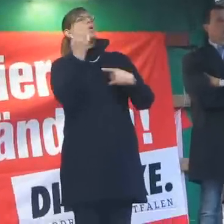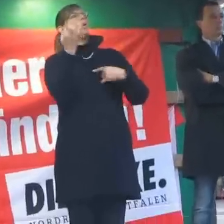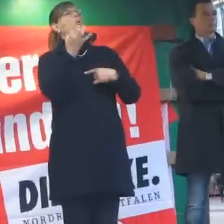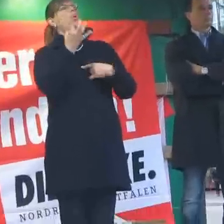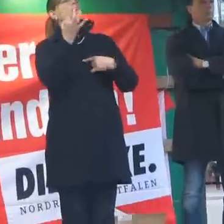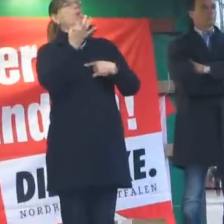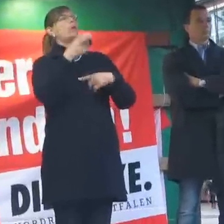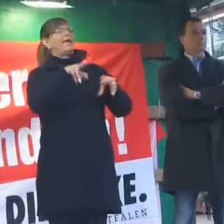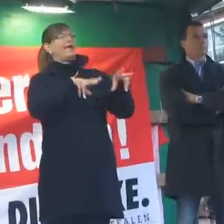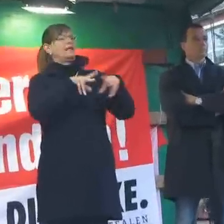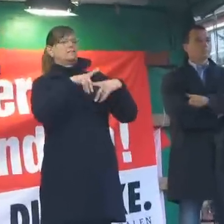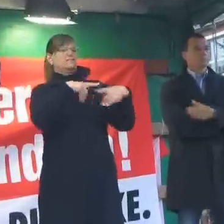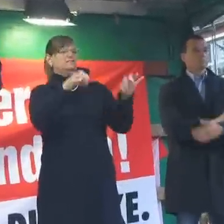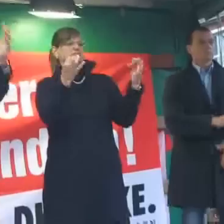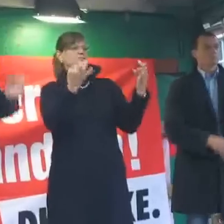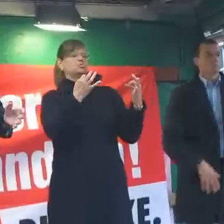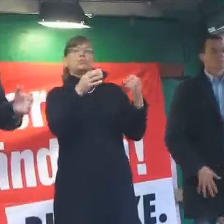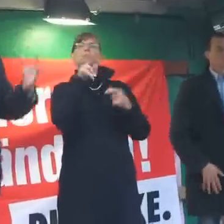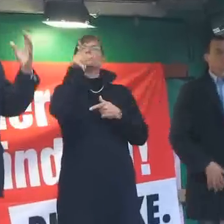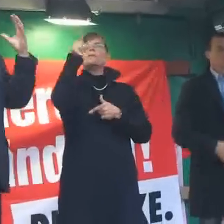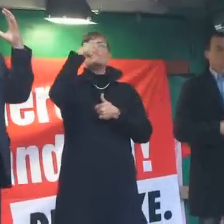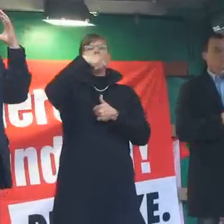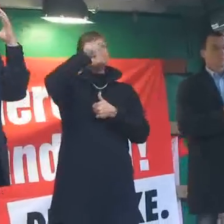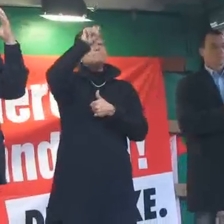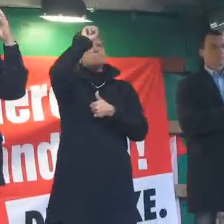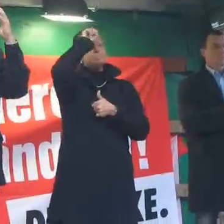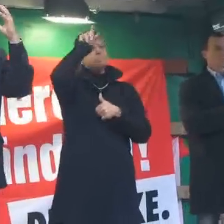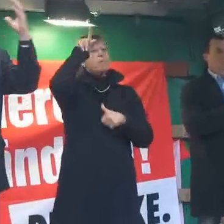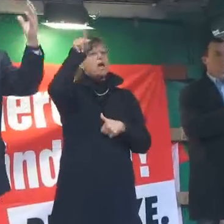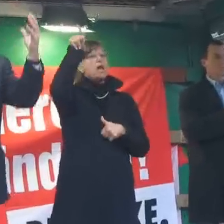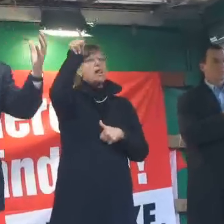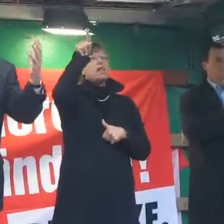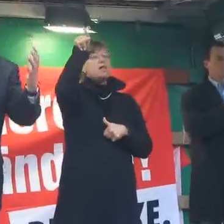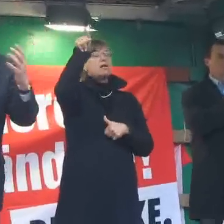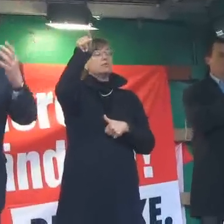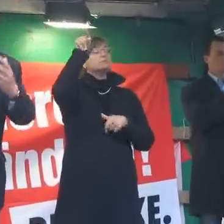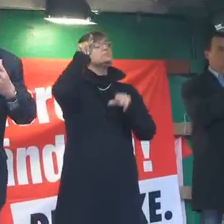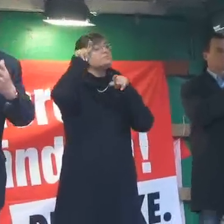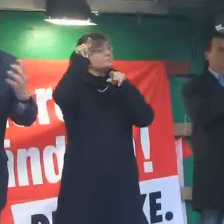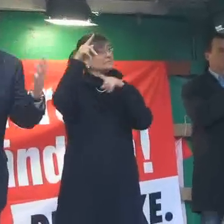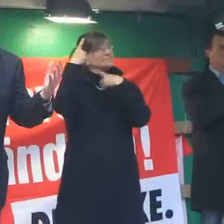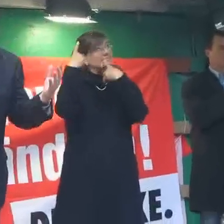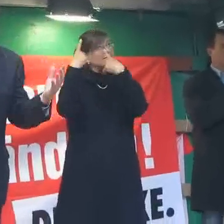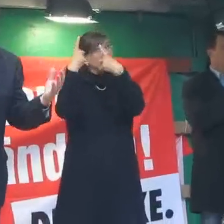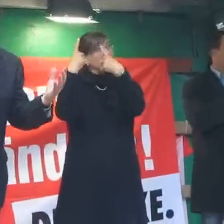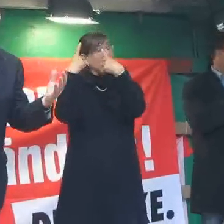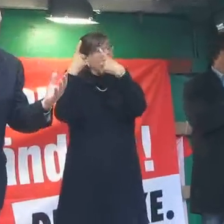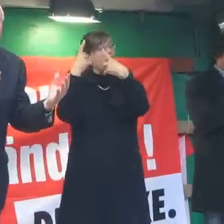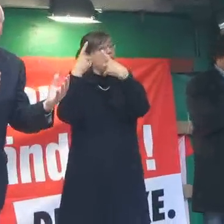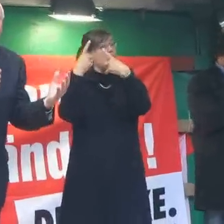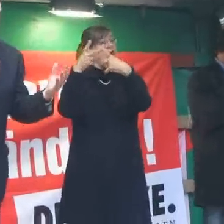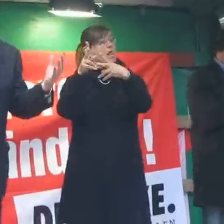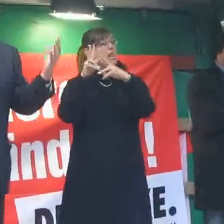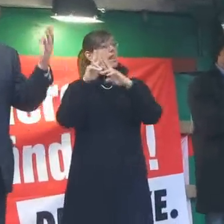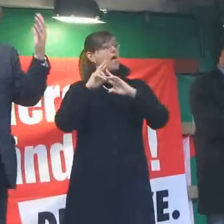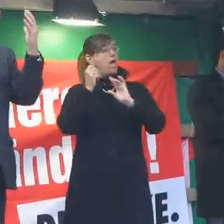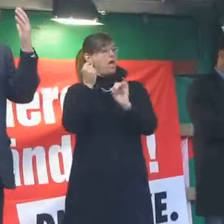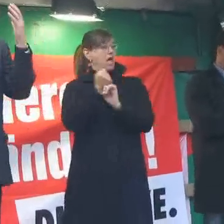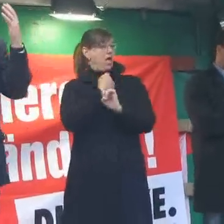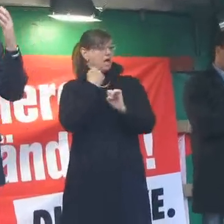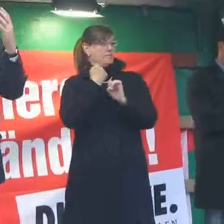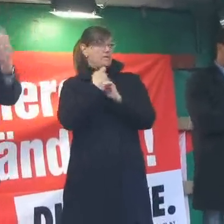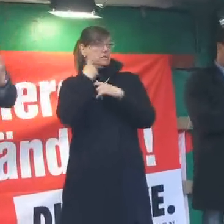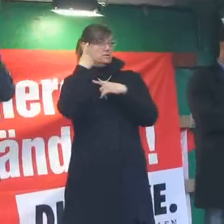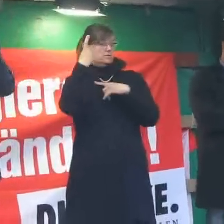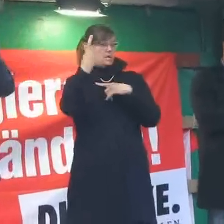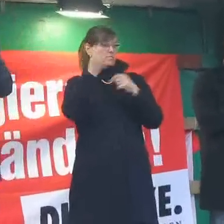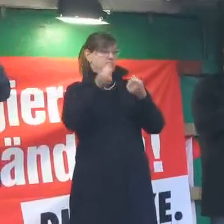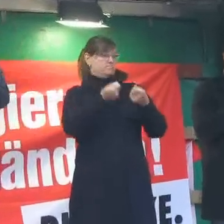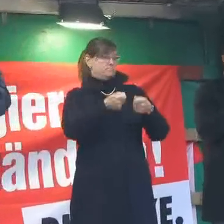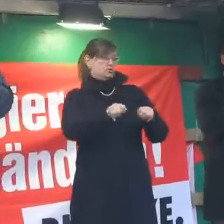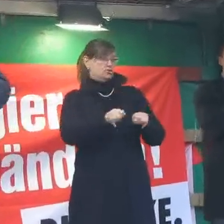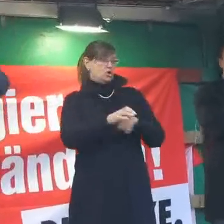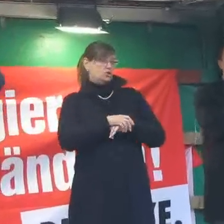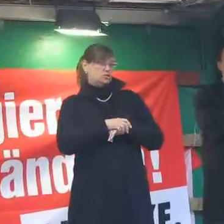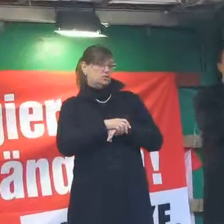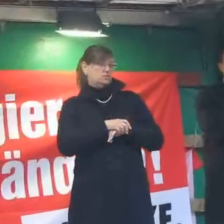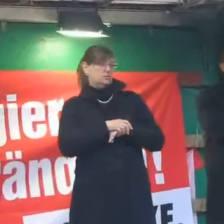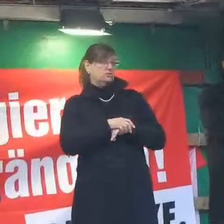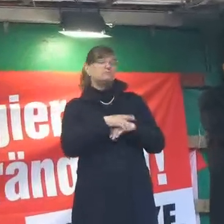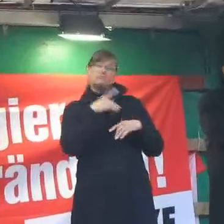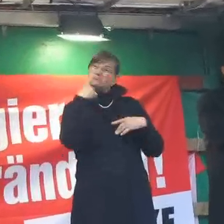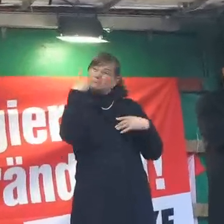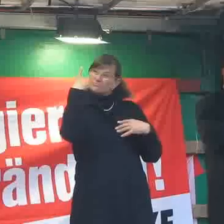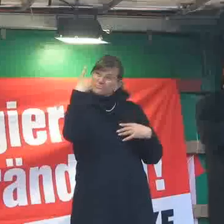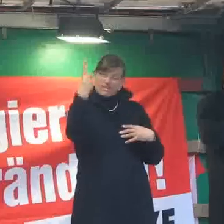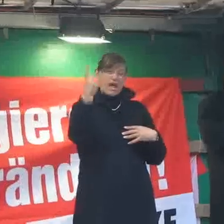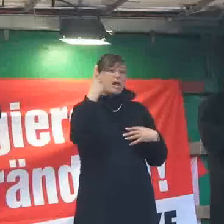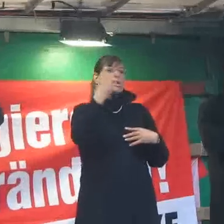in Berlin einmal die Leiharbeit beispielsweise ermöglicht hat. Die rot-grüne Regierung hat der